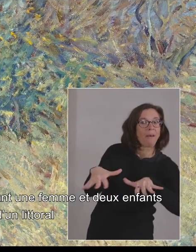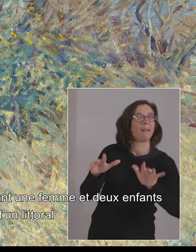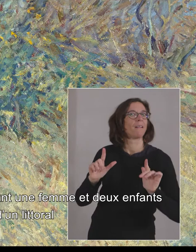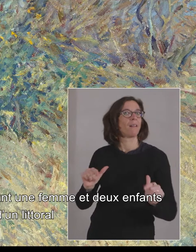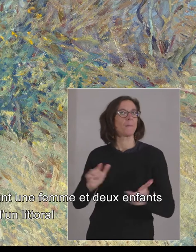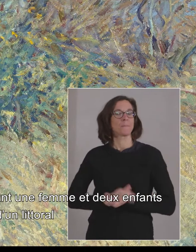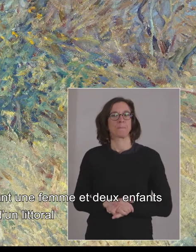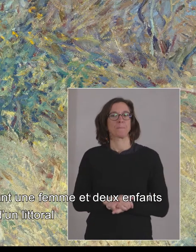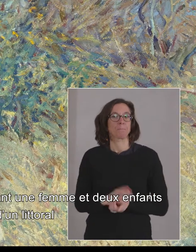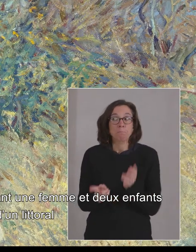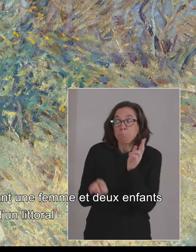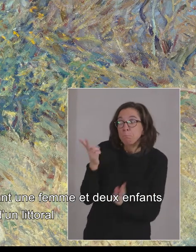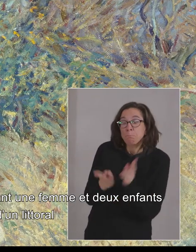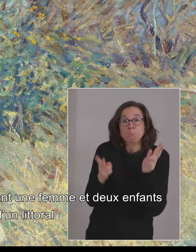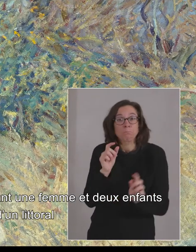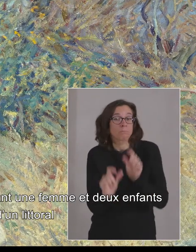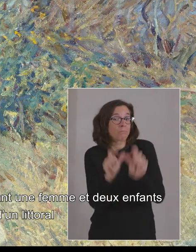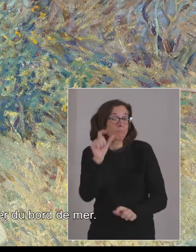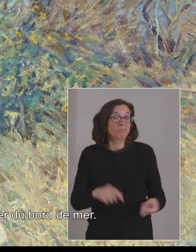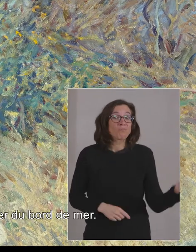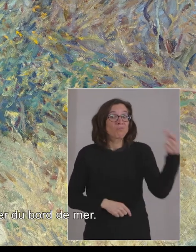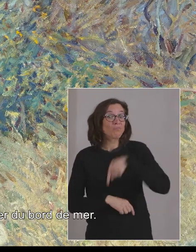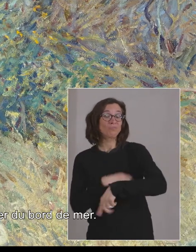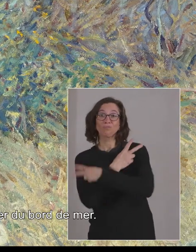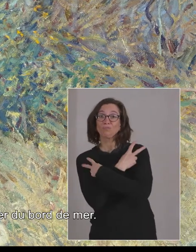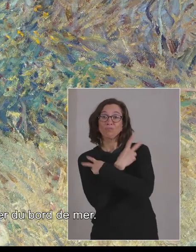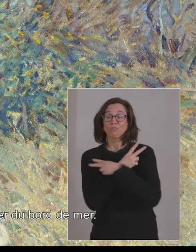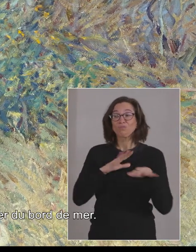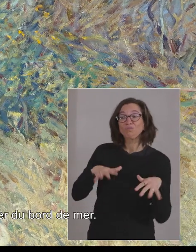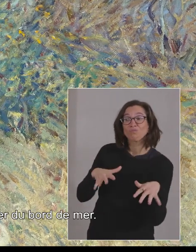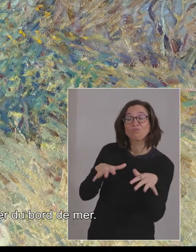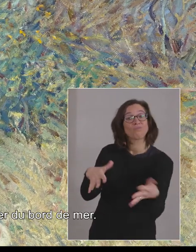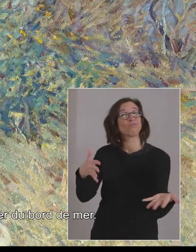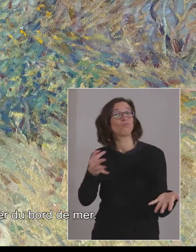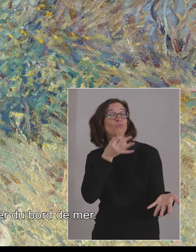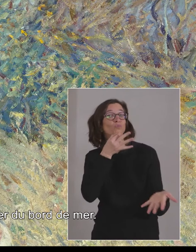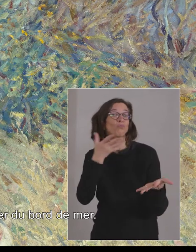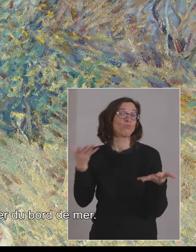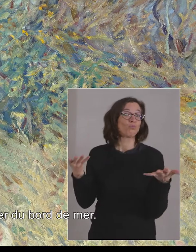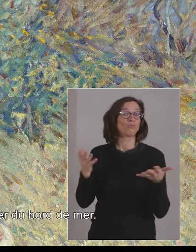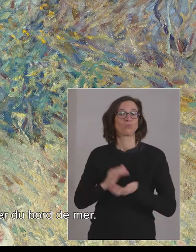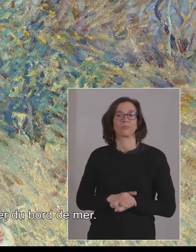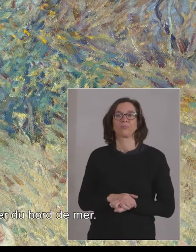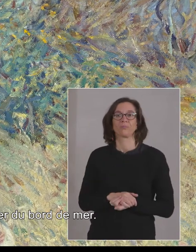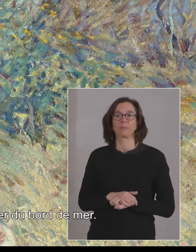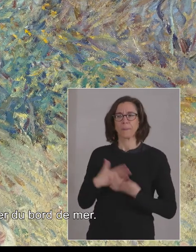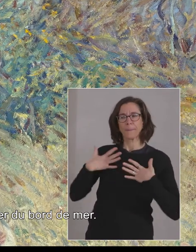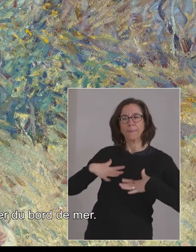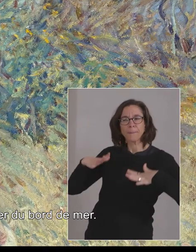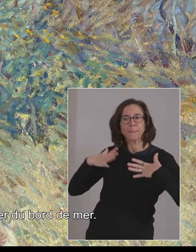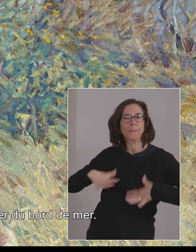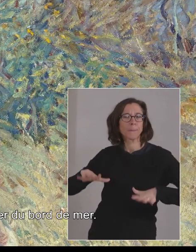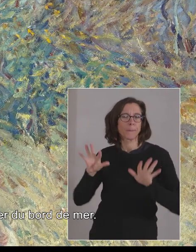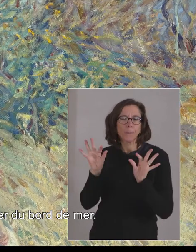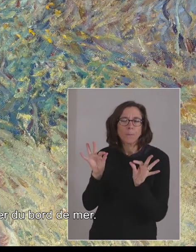Il s'agit peut-être de touristes venus profiter du bord de mer. Nous pouvons voir leurs tenues soignées